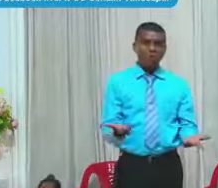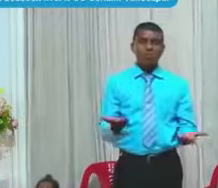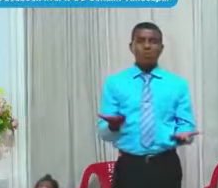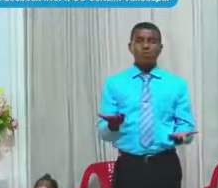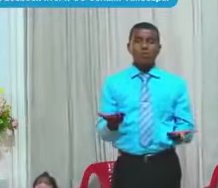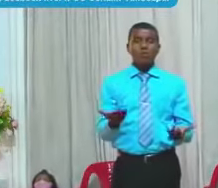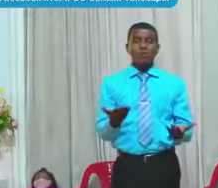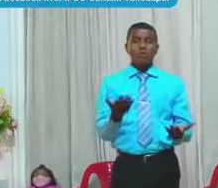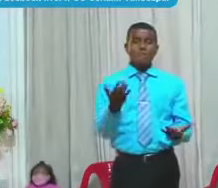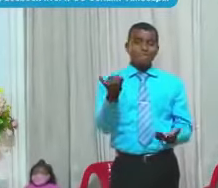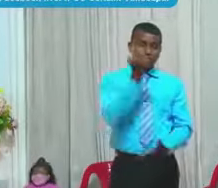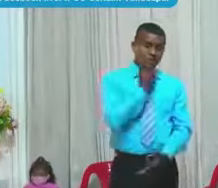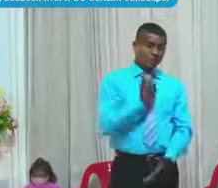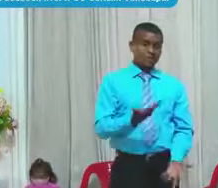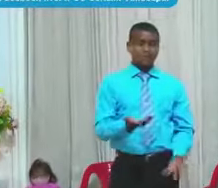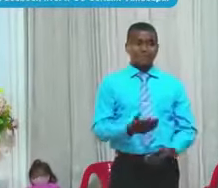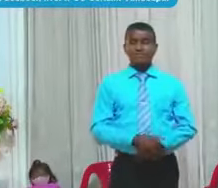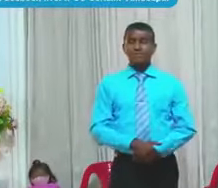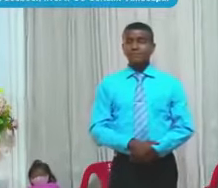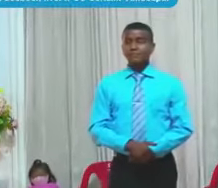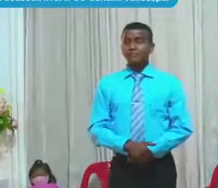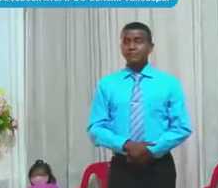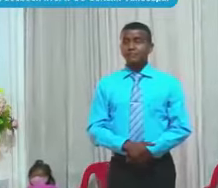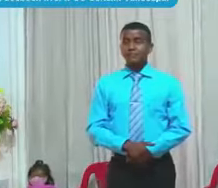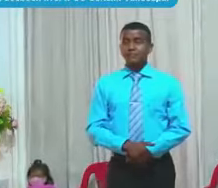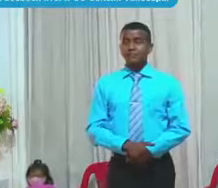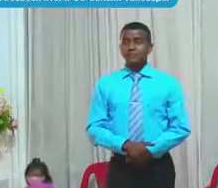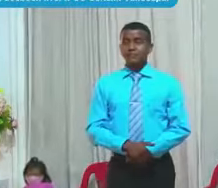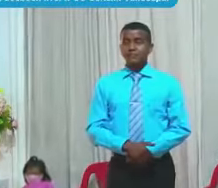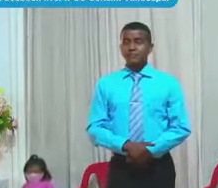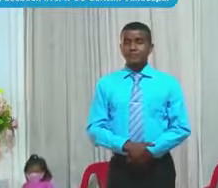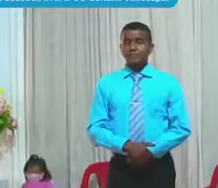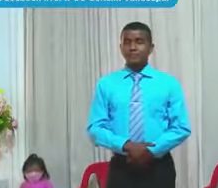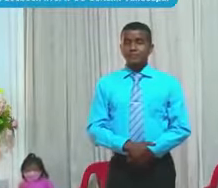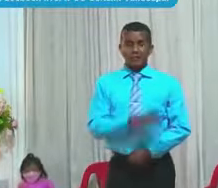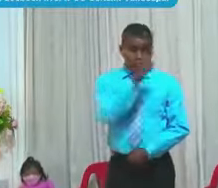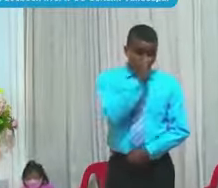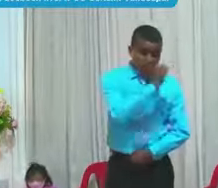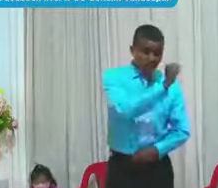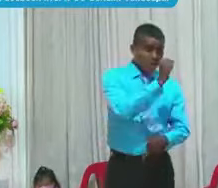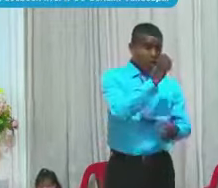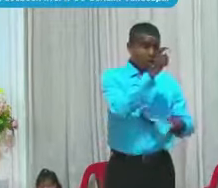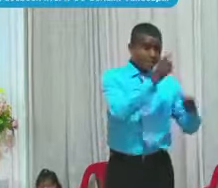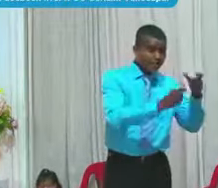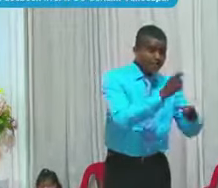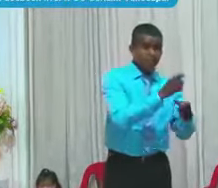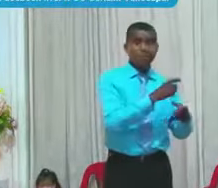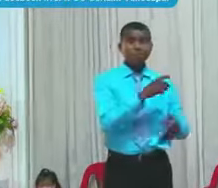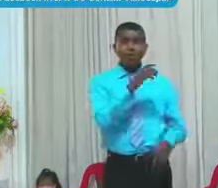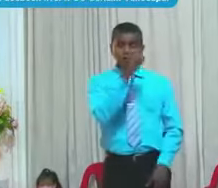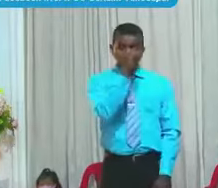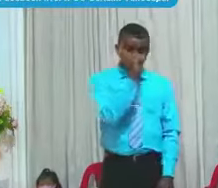En semejanza De hombre De animales Y hasta de reptiles